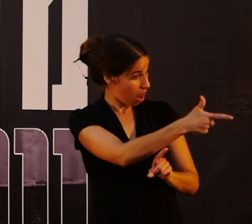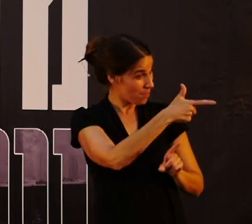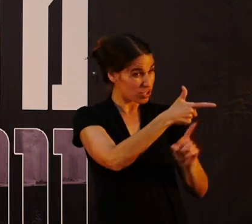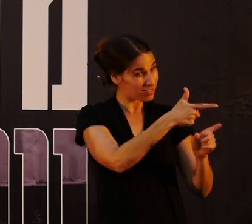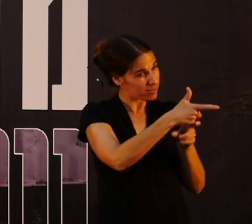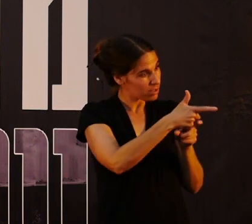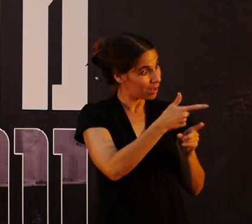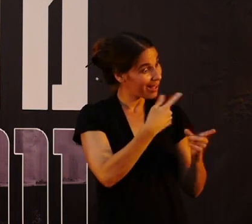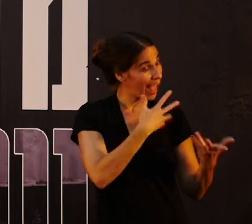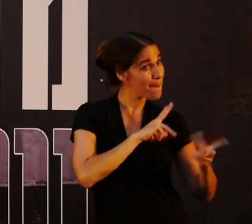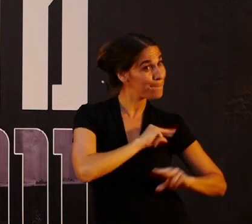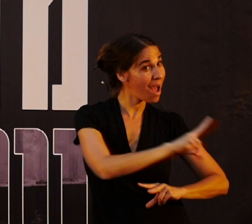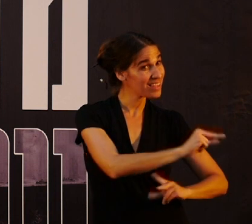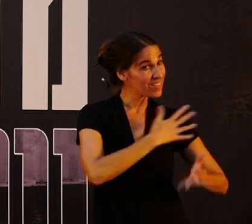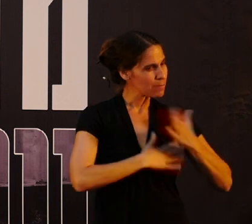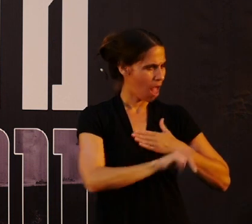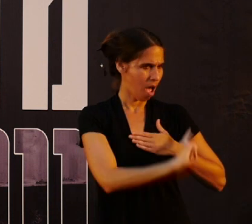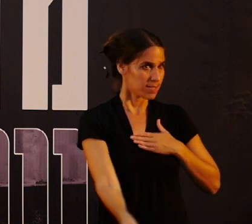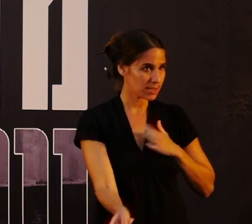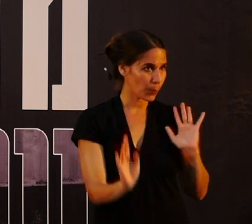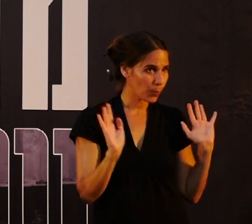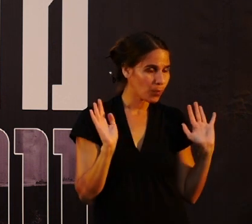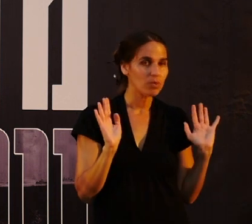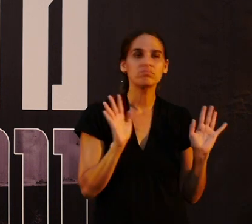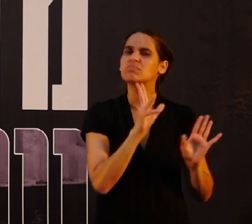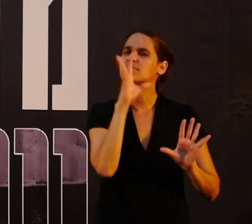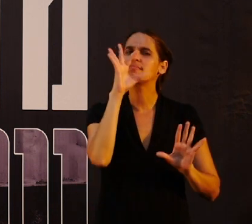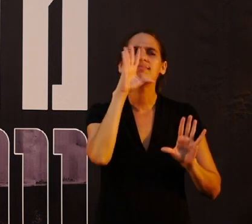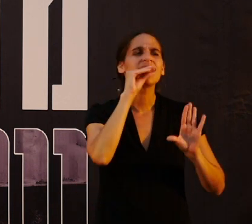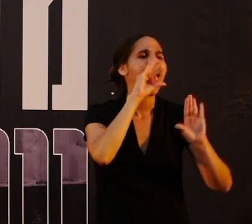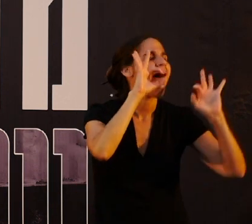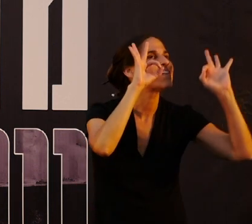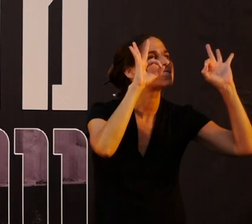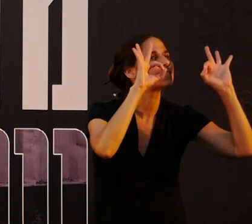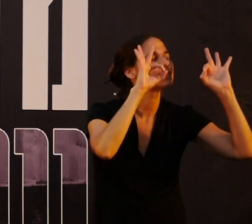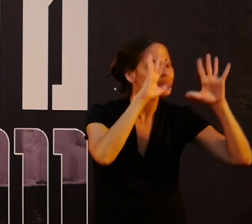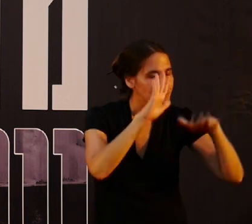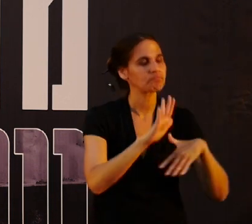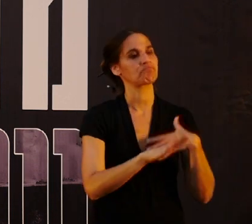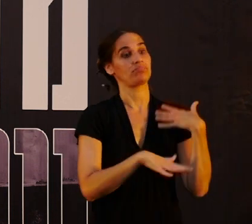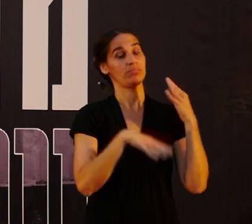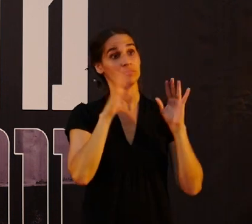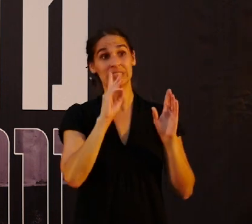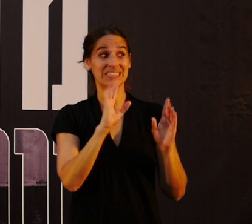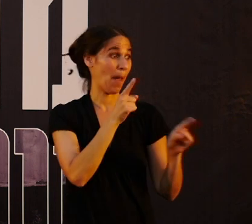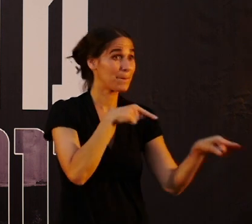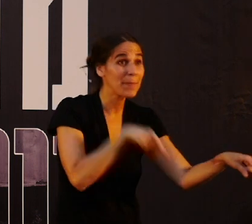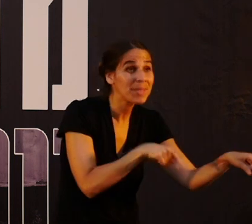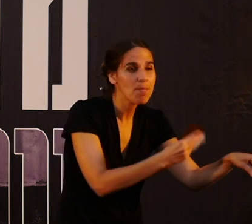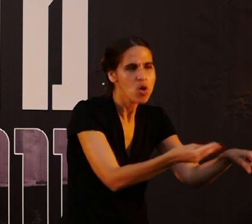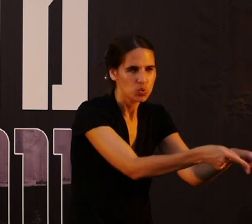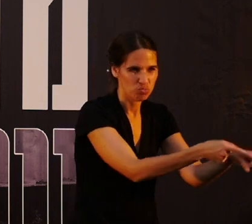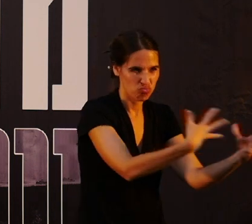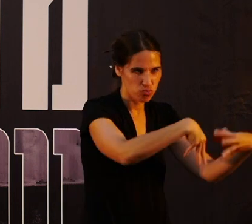ואתה קצת יותר מגלה אמפתיה וסימפתיה. אז אפס דיבור. במקרה שהם היו צריכים להשתין, או משהו כזה,